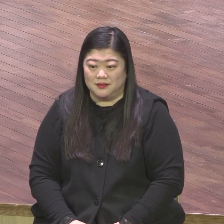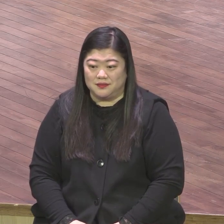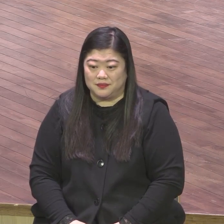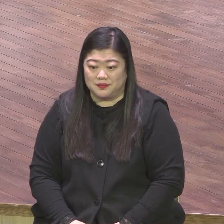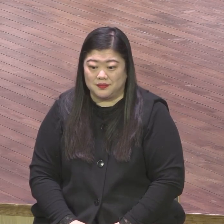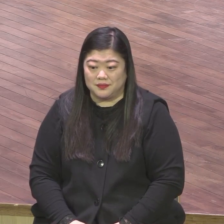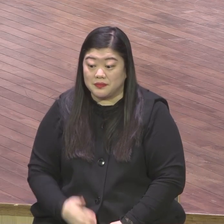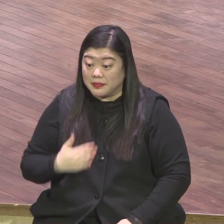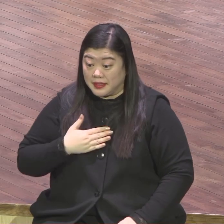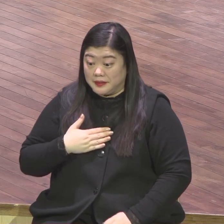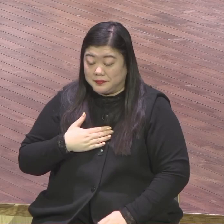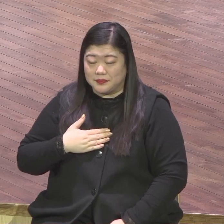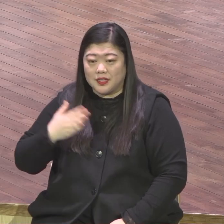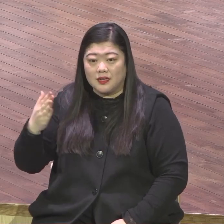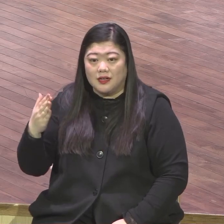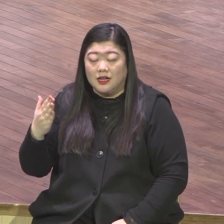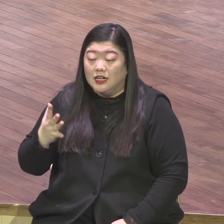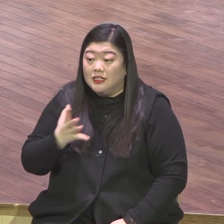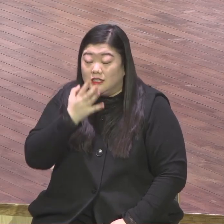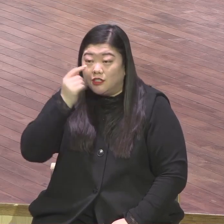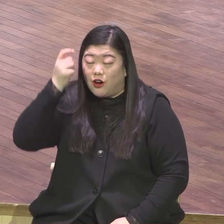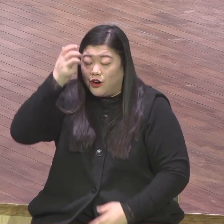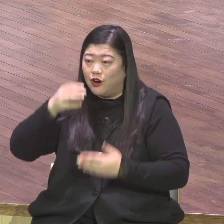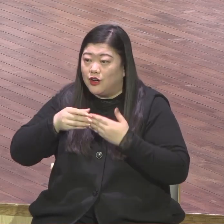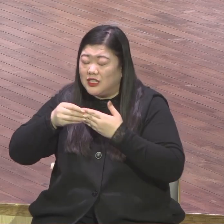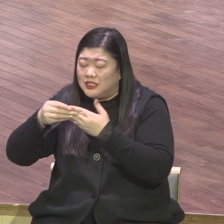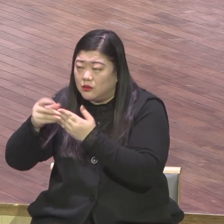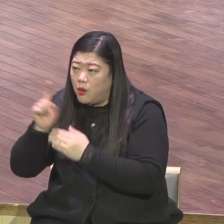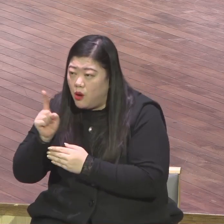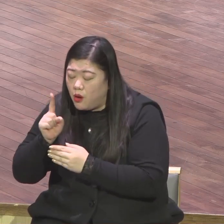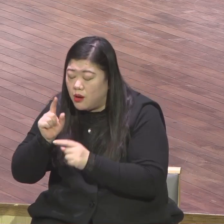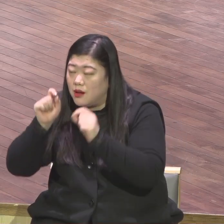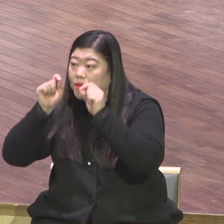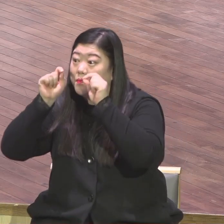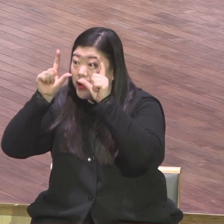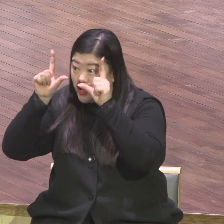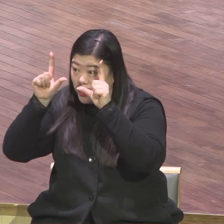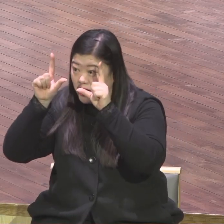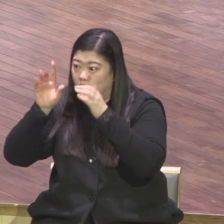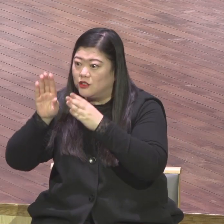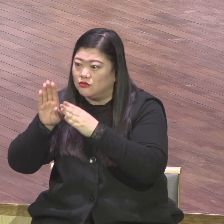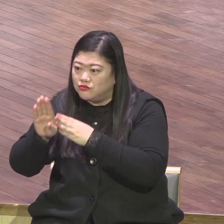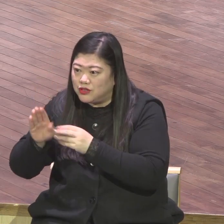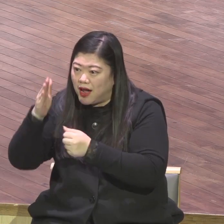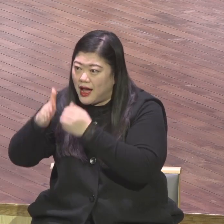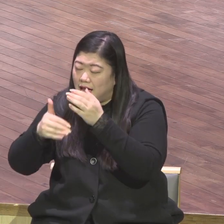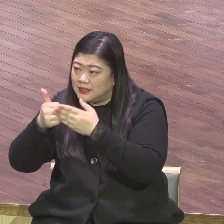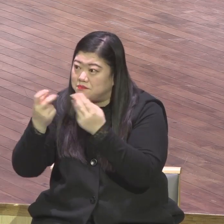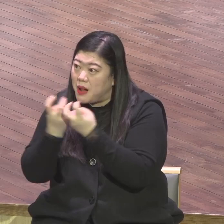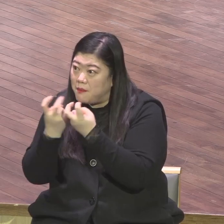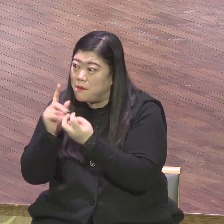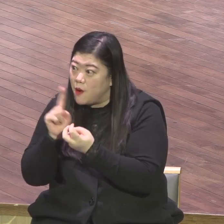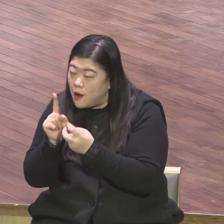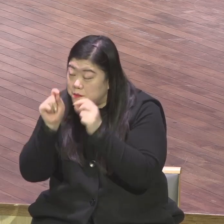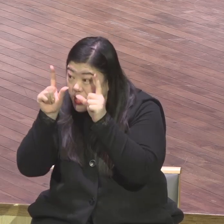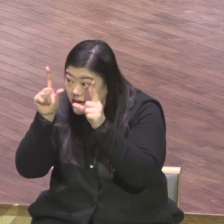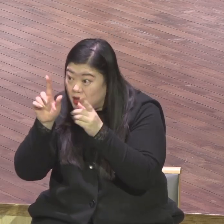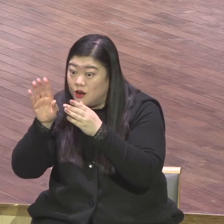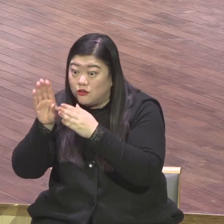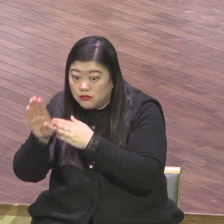받고 하나님께 쓰임 받은 이후에 포기란 게 없어요 포기란 게 없고 하나님 앞에서 말한 것을 하나도 이루어주지